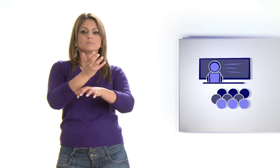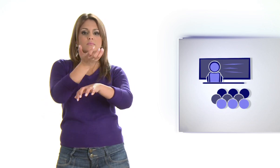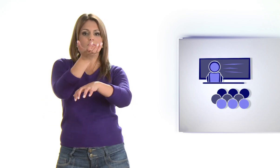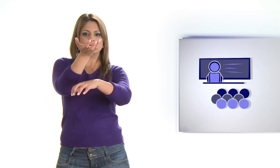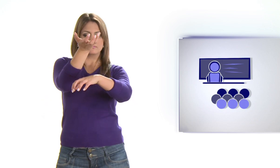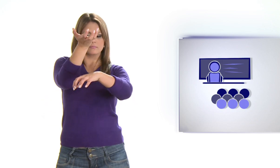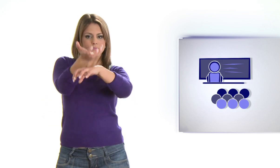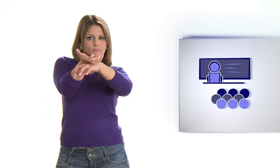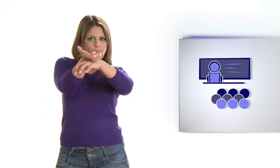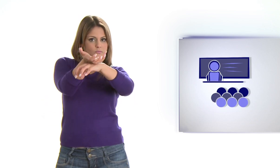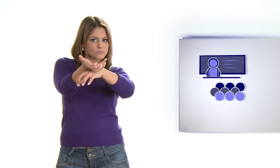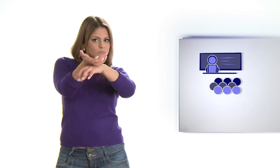Disciplina